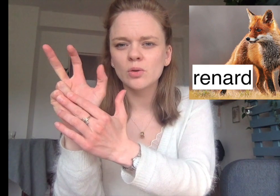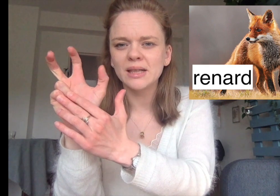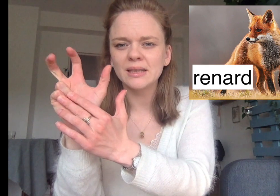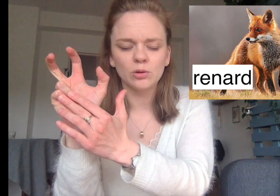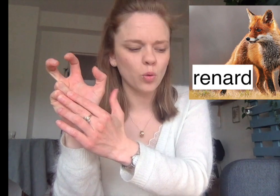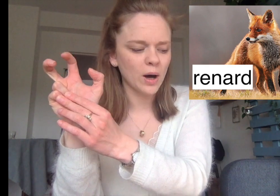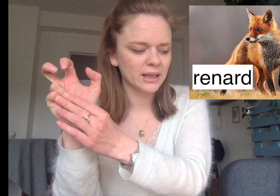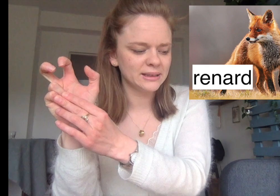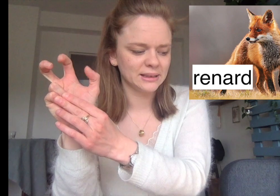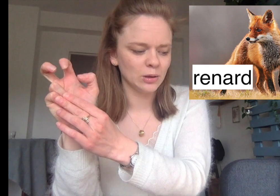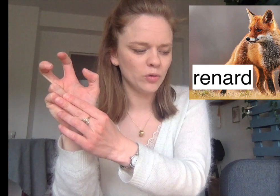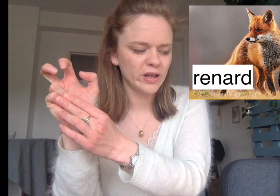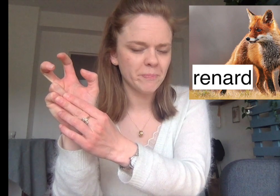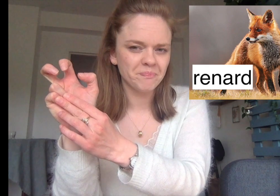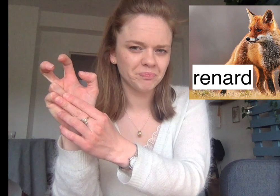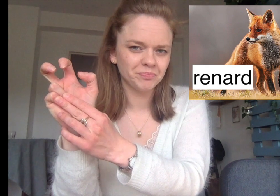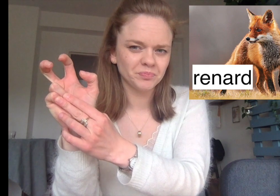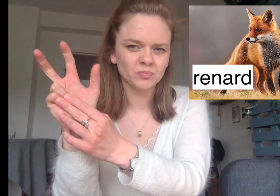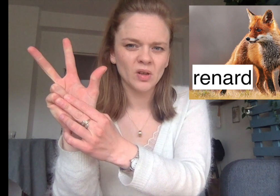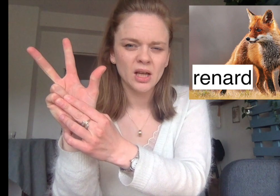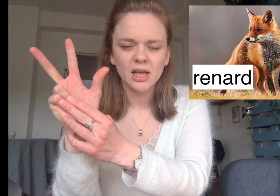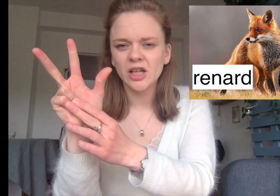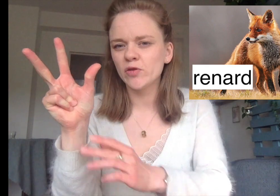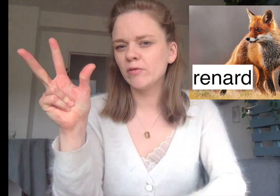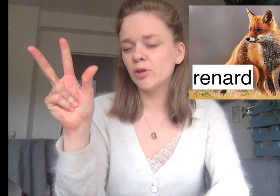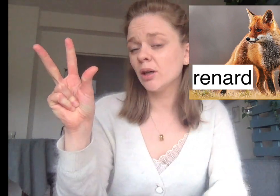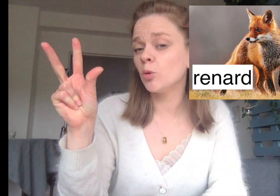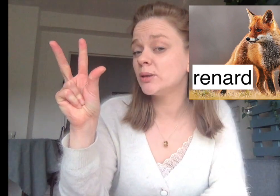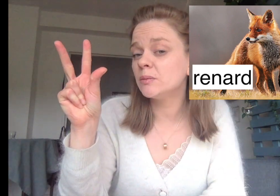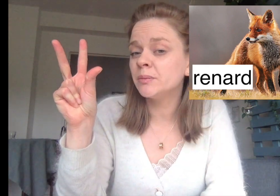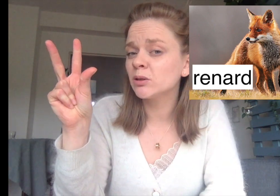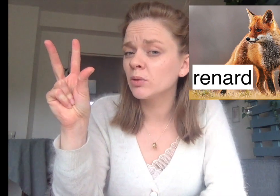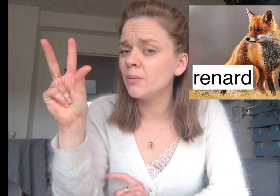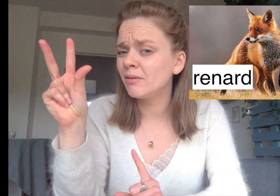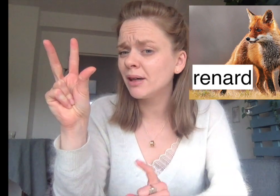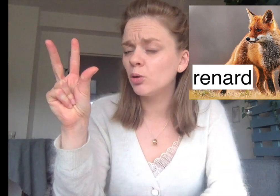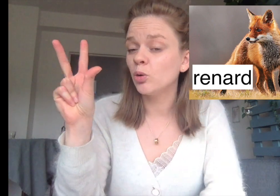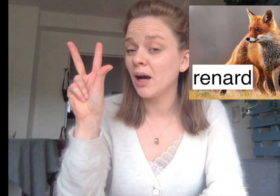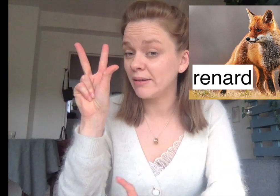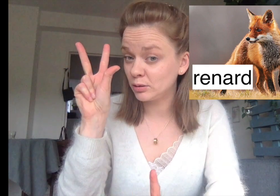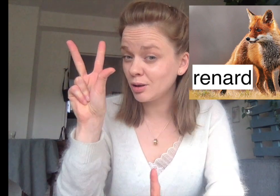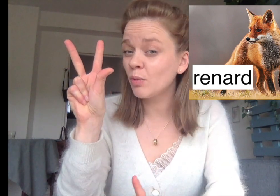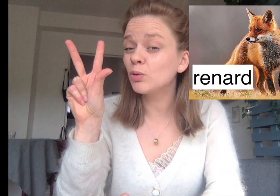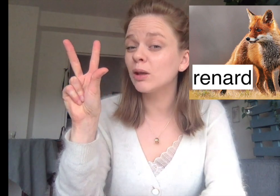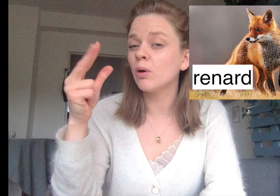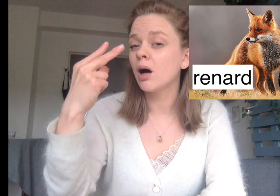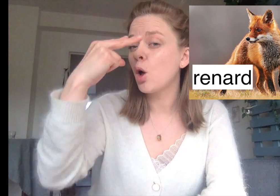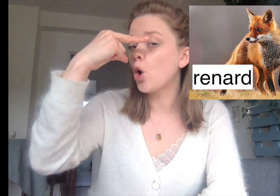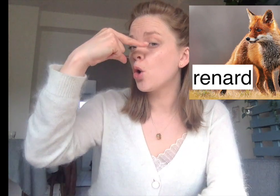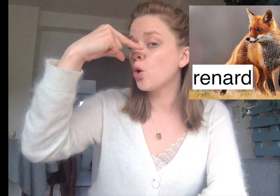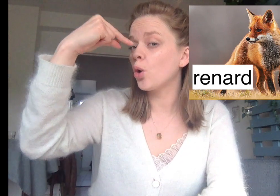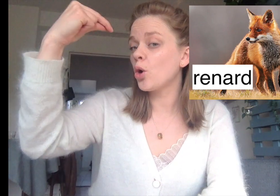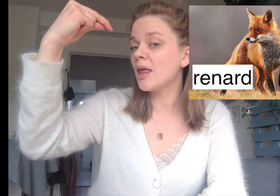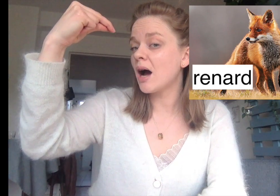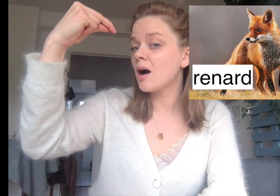laisse les trois ici levés. Et je vais venir aussi mimer son nez mais vers le haut avec seulement trois doigts. Renard.